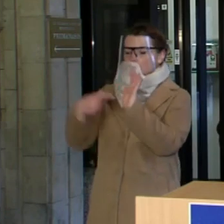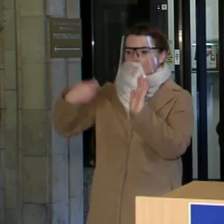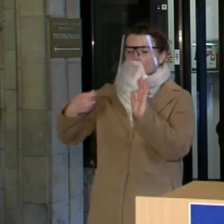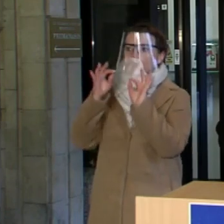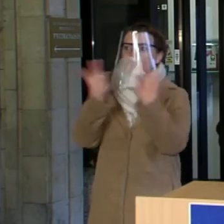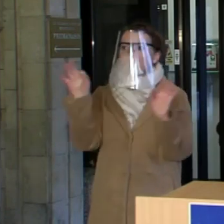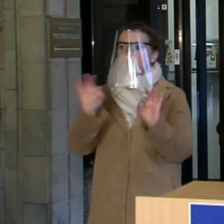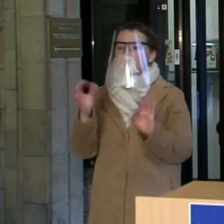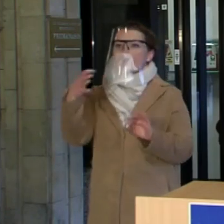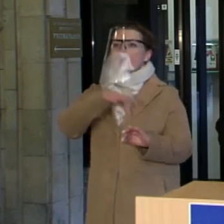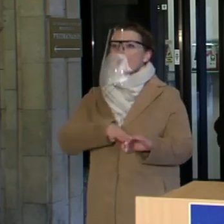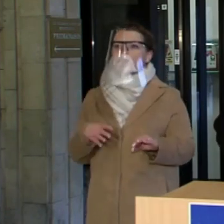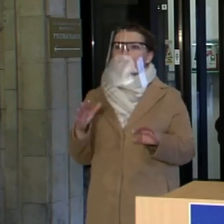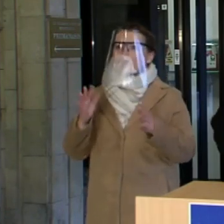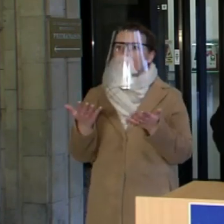dėl medikų valgų?